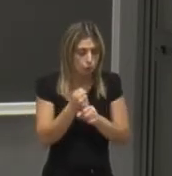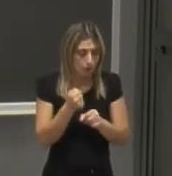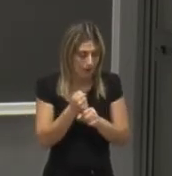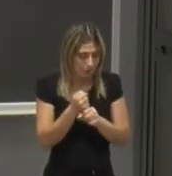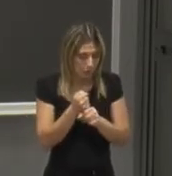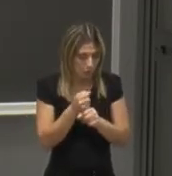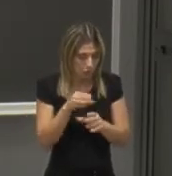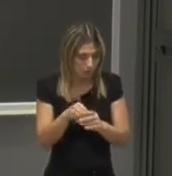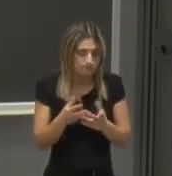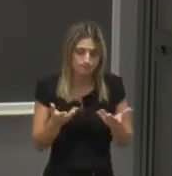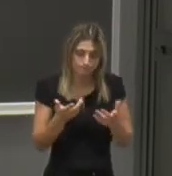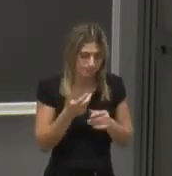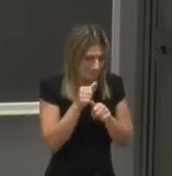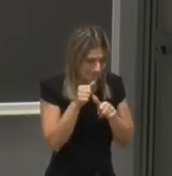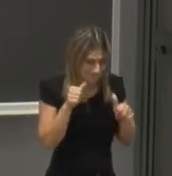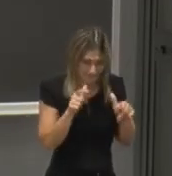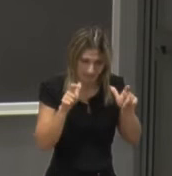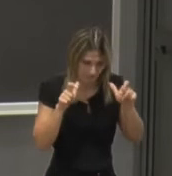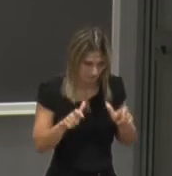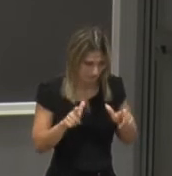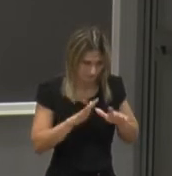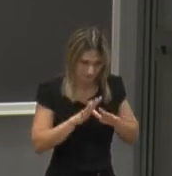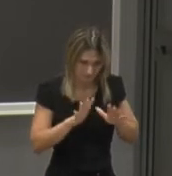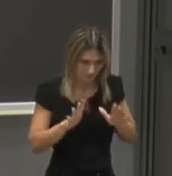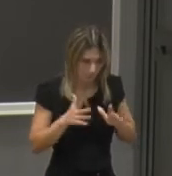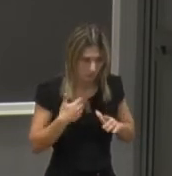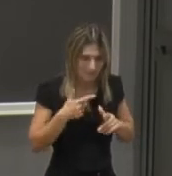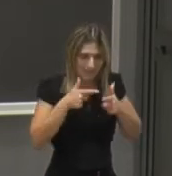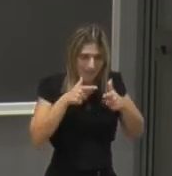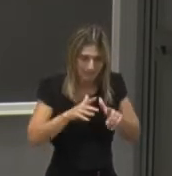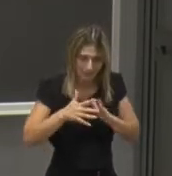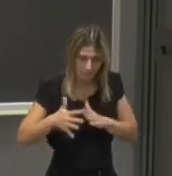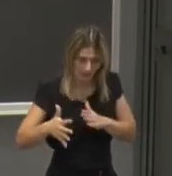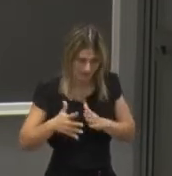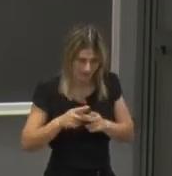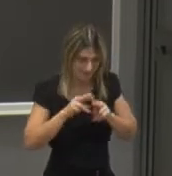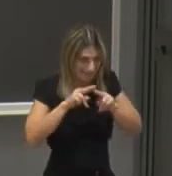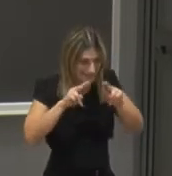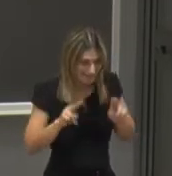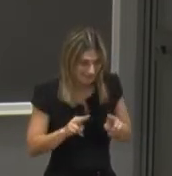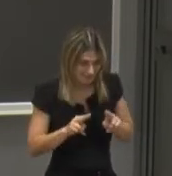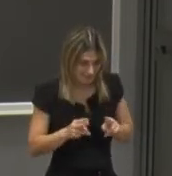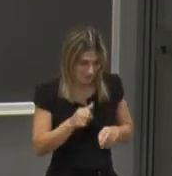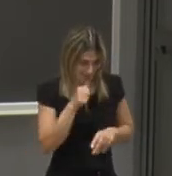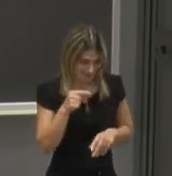quale inevitabilmente ci si dovrà confrontare su un parterre internazionale